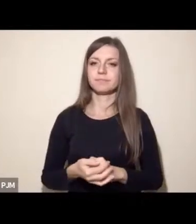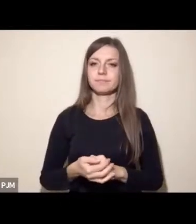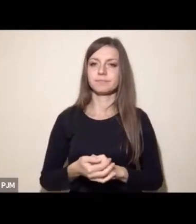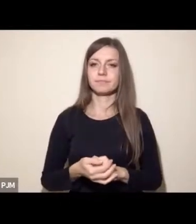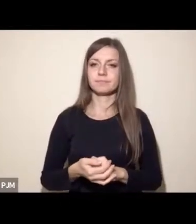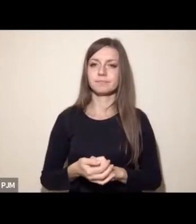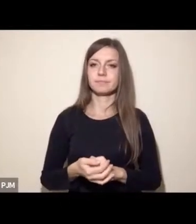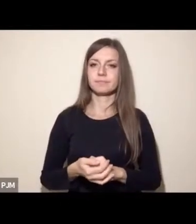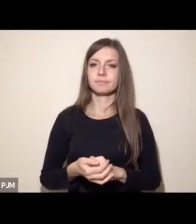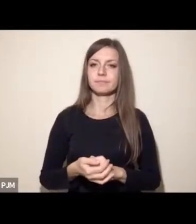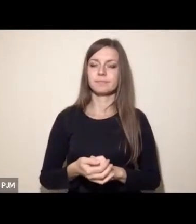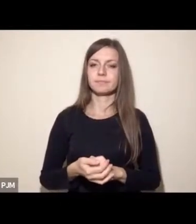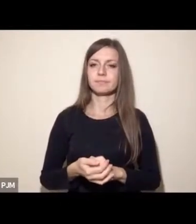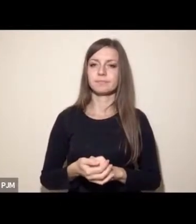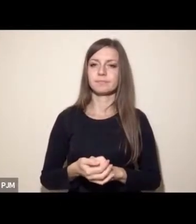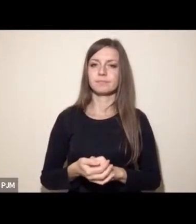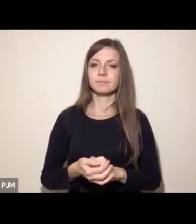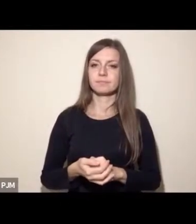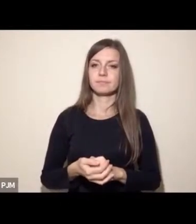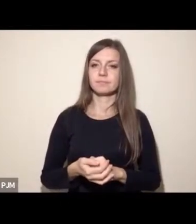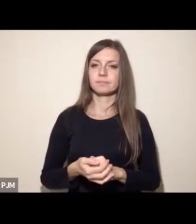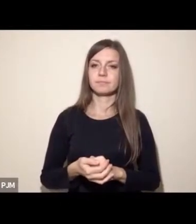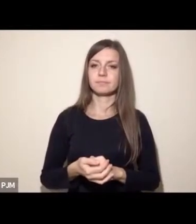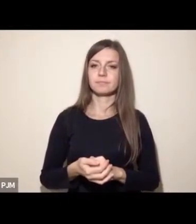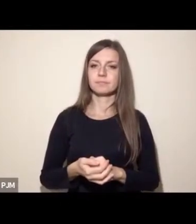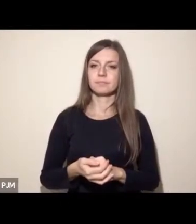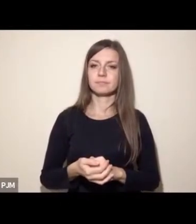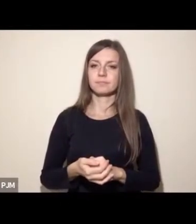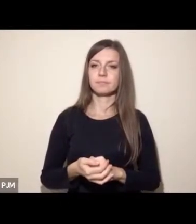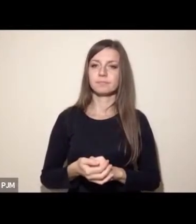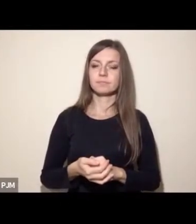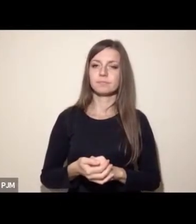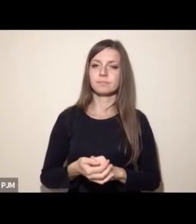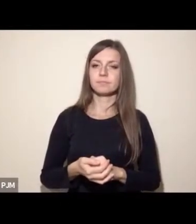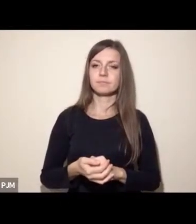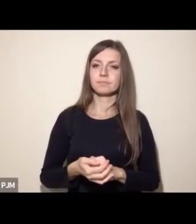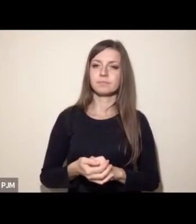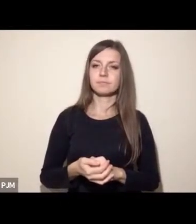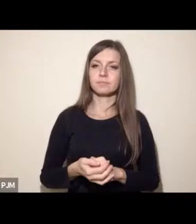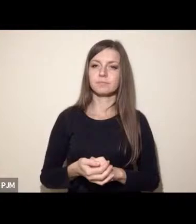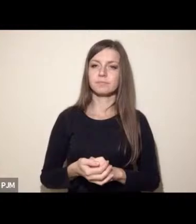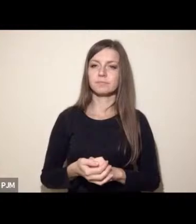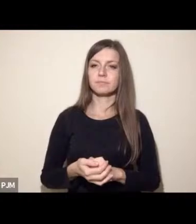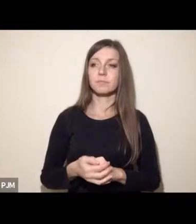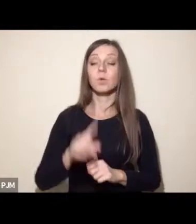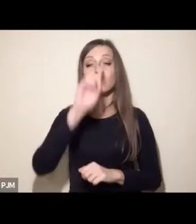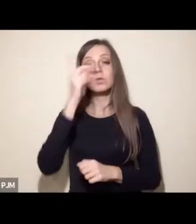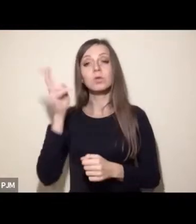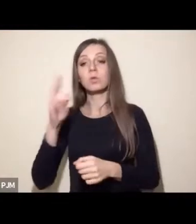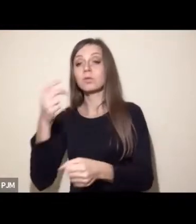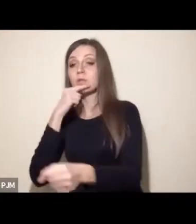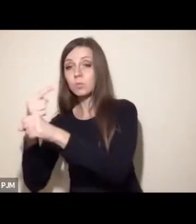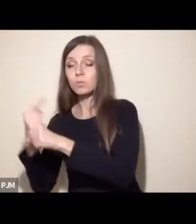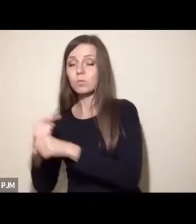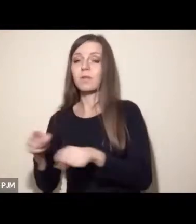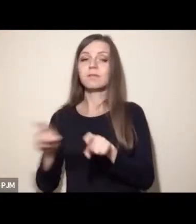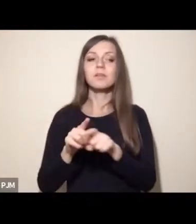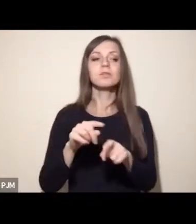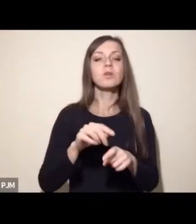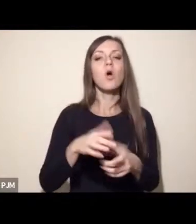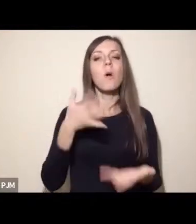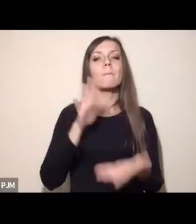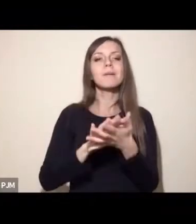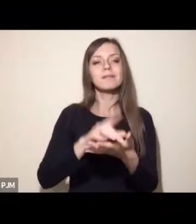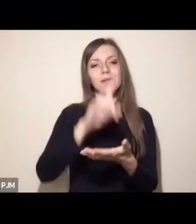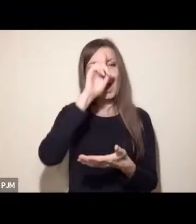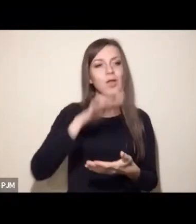tak wśród decydentów, jak wśród opinii publicznej. Biorąc pod uwagę czas, chciałabym możliwie szybko